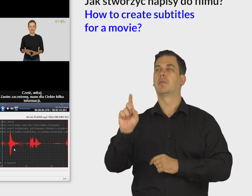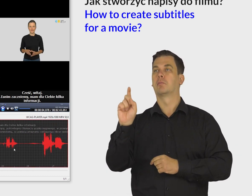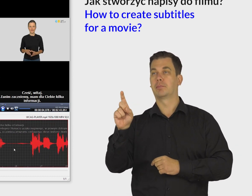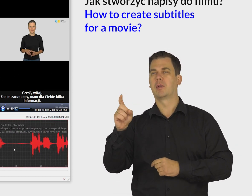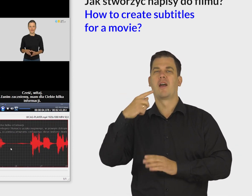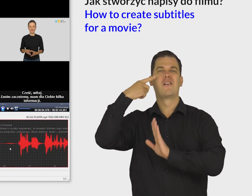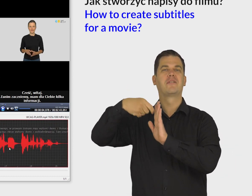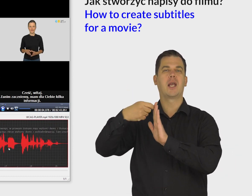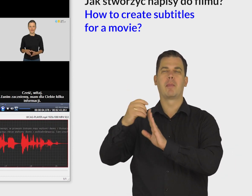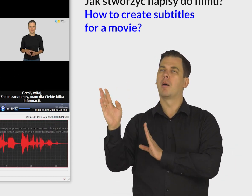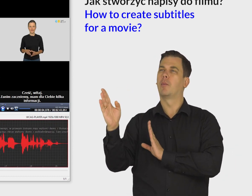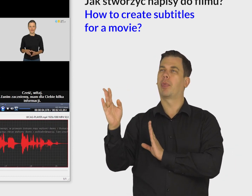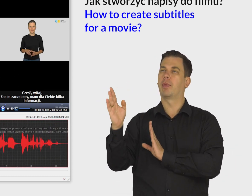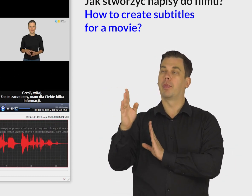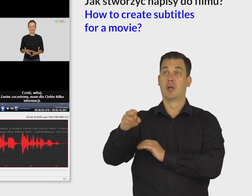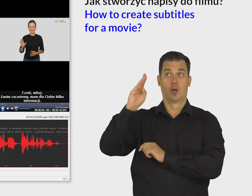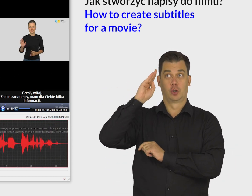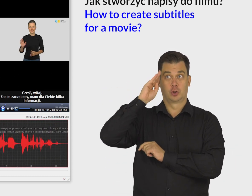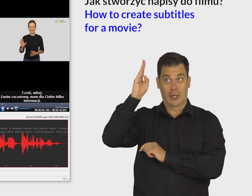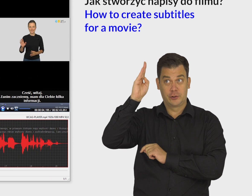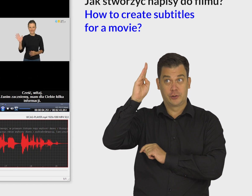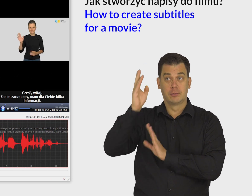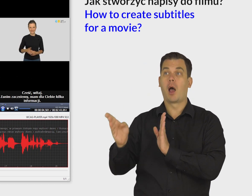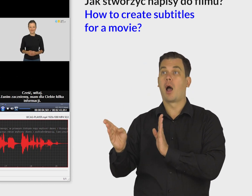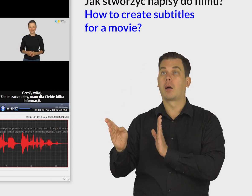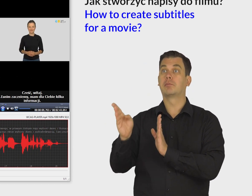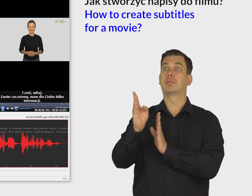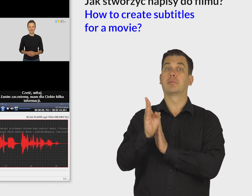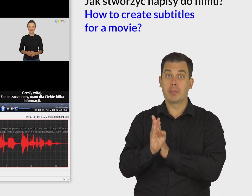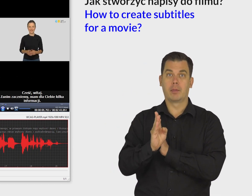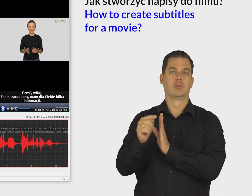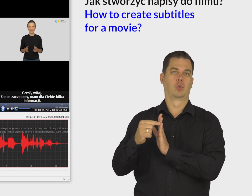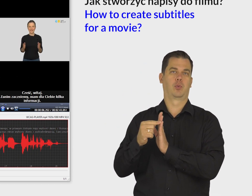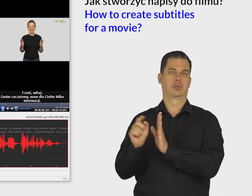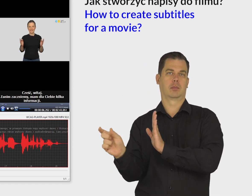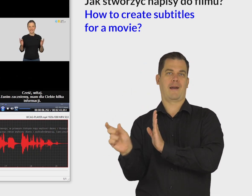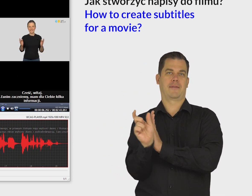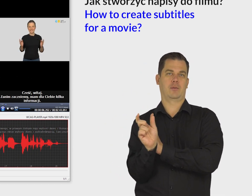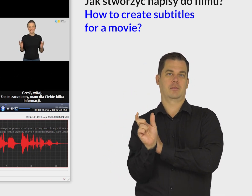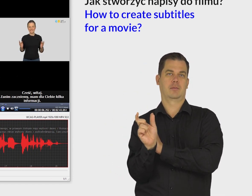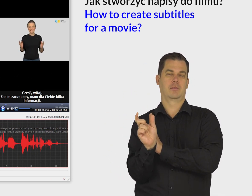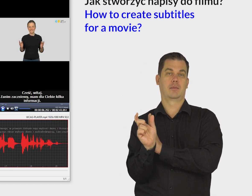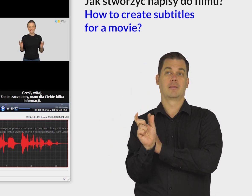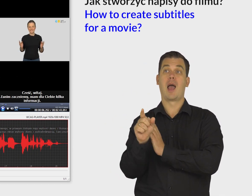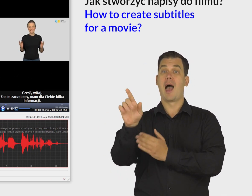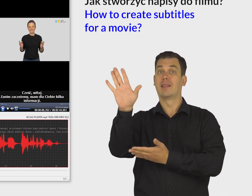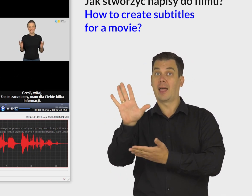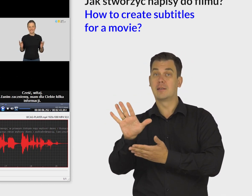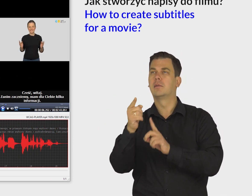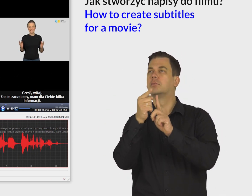Zacznij odtwarzać film. Zatrzymaj go w miejscu, gdzie chcesz, aby napisy się zmieniły. W oknie